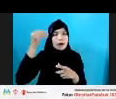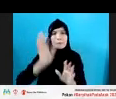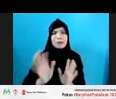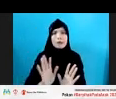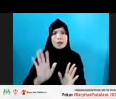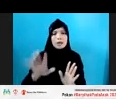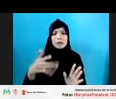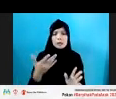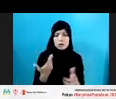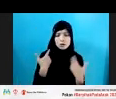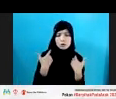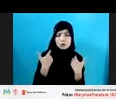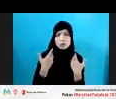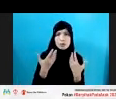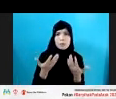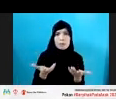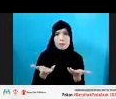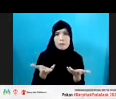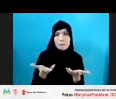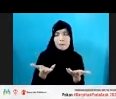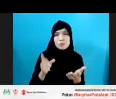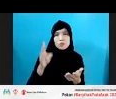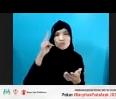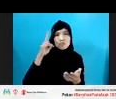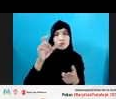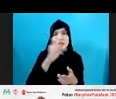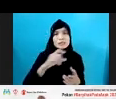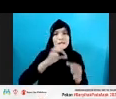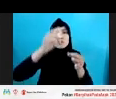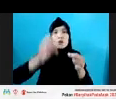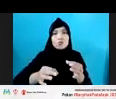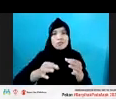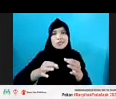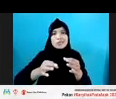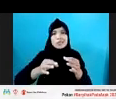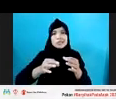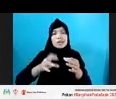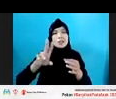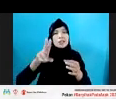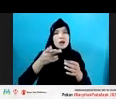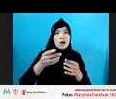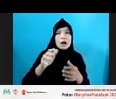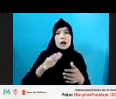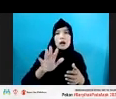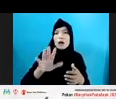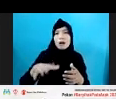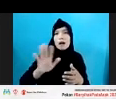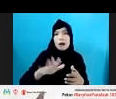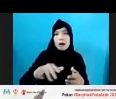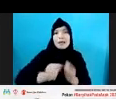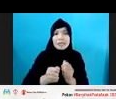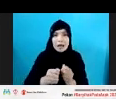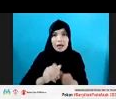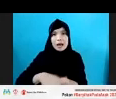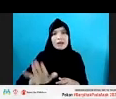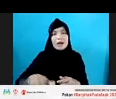untuk mengatasi anak-anak yang mengalami kekerasan di dunia lain itu ya. Dunia lain itu dunia yang